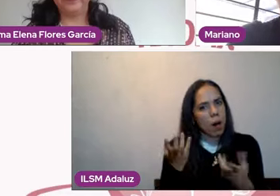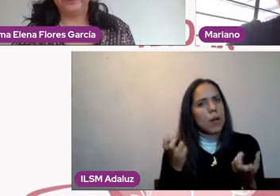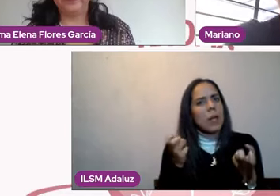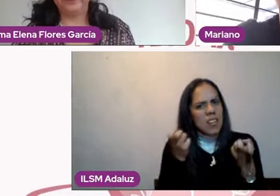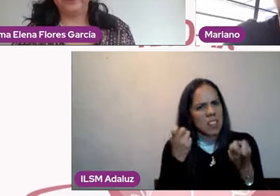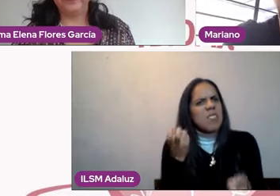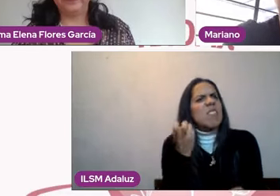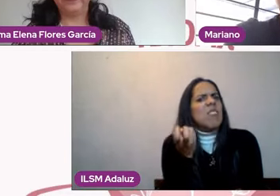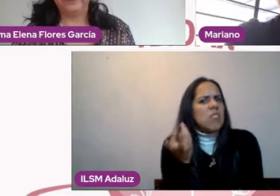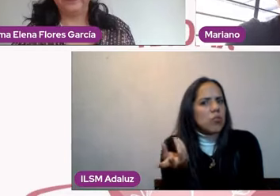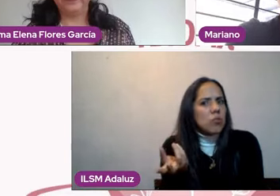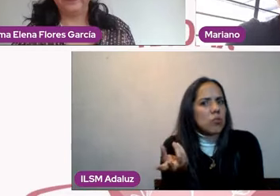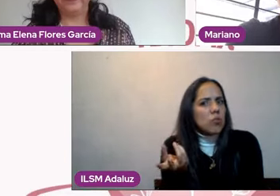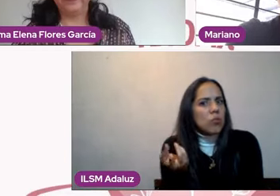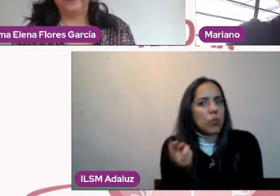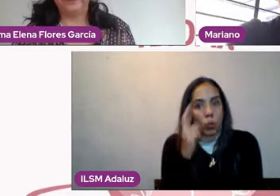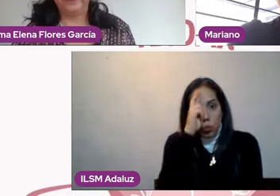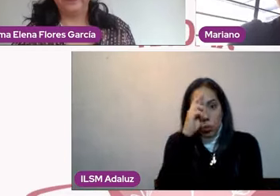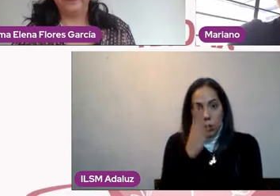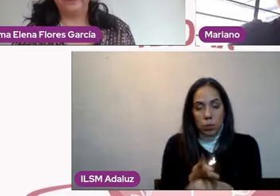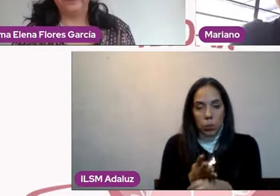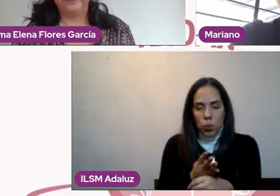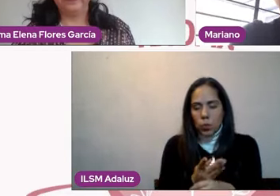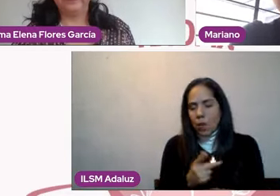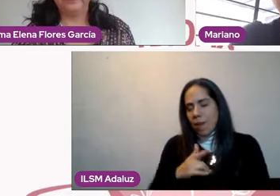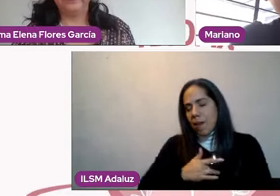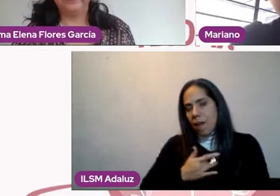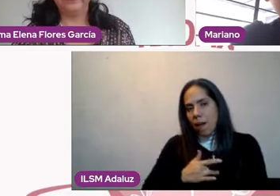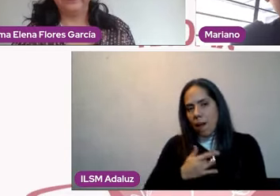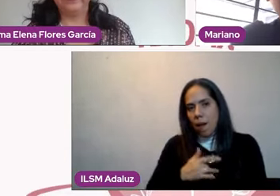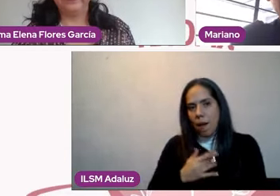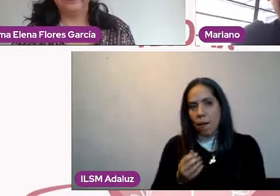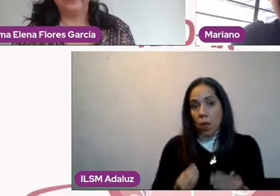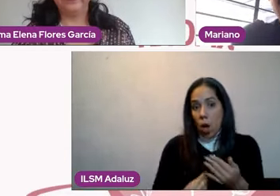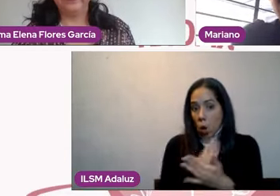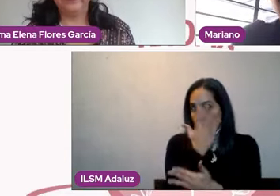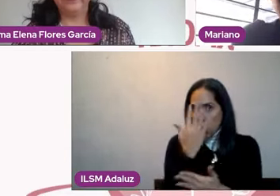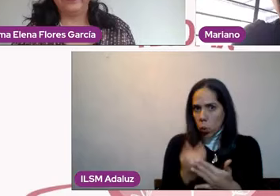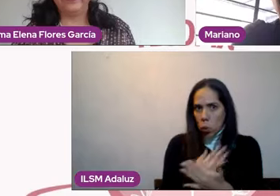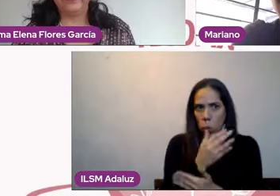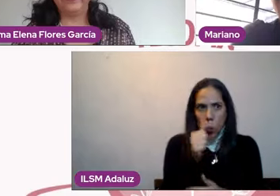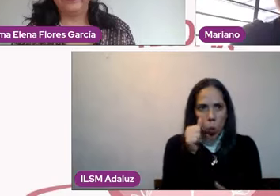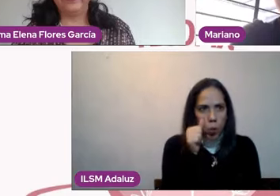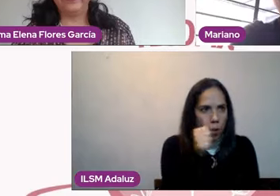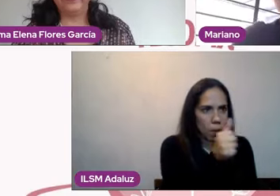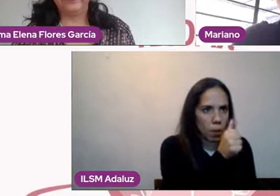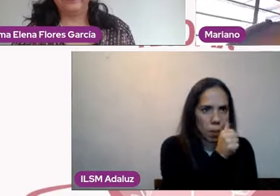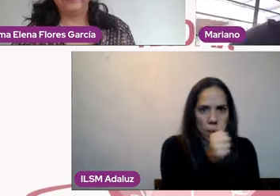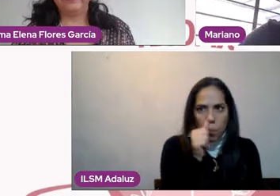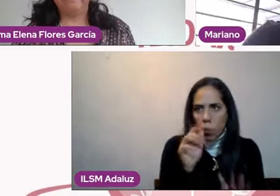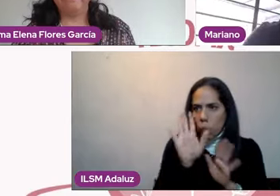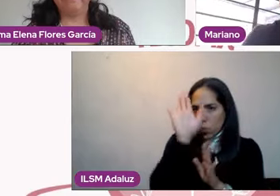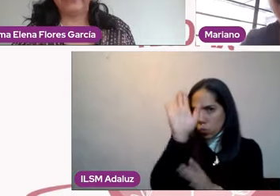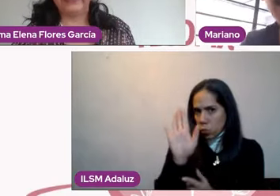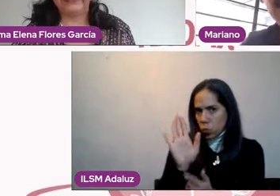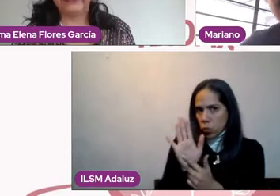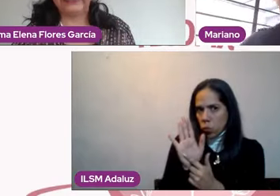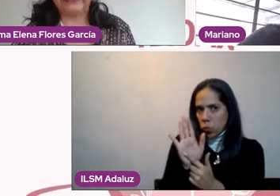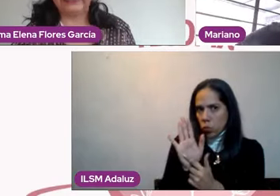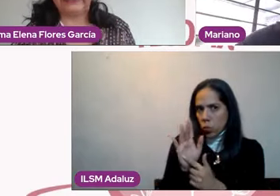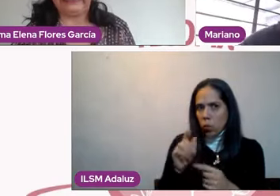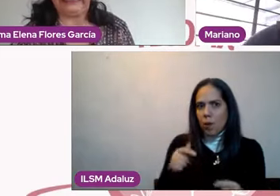Incluso, nuevas formas de verlo te hablan de la importancia de saber que en una pareja ambos somos totalmente